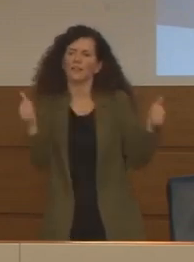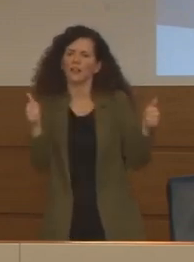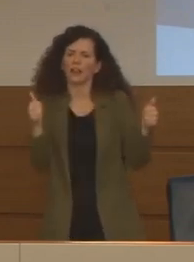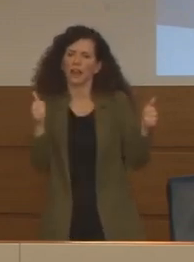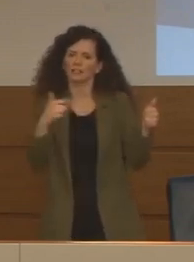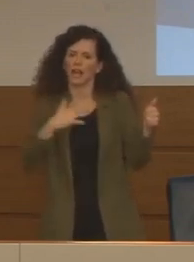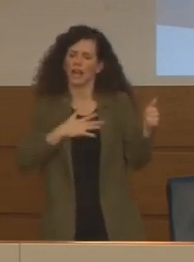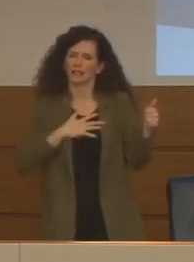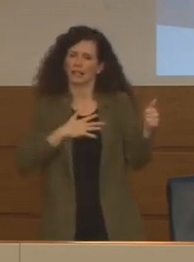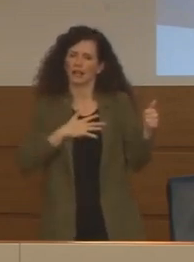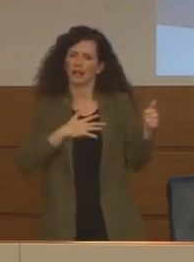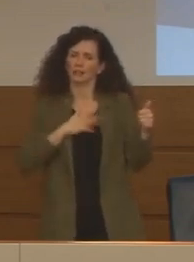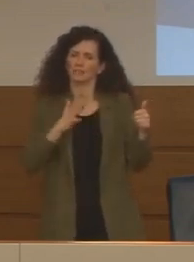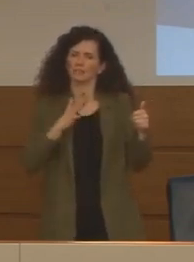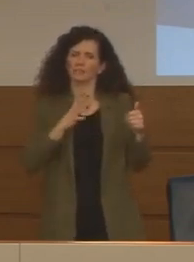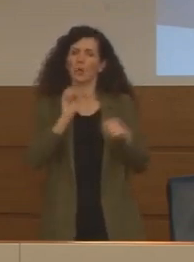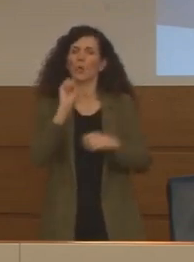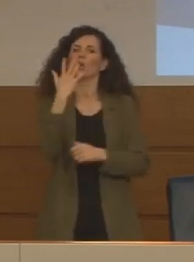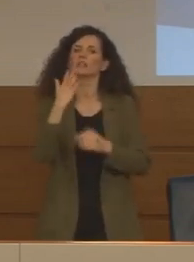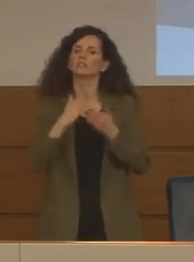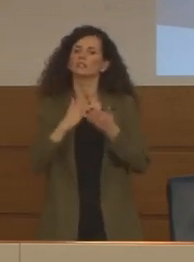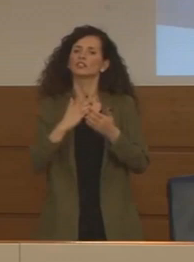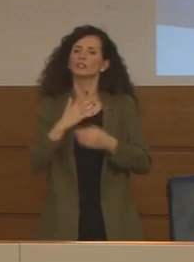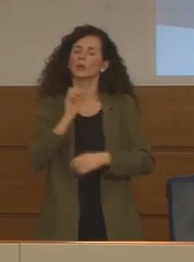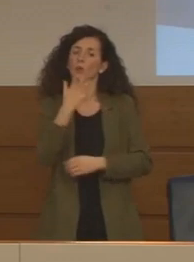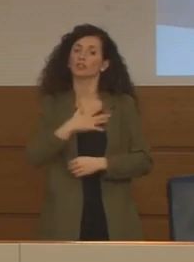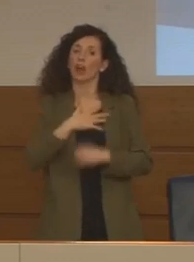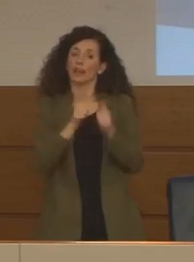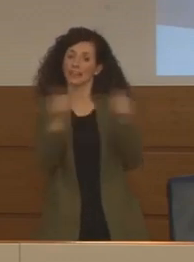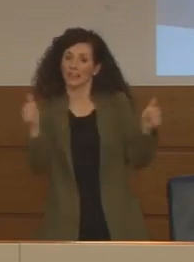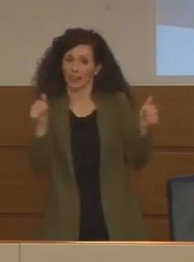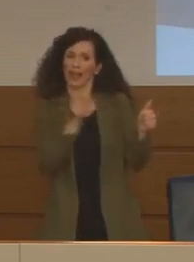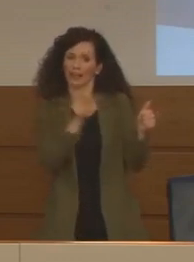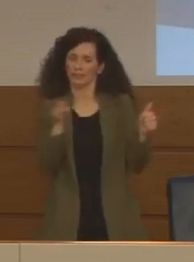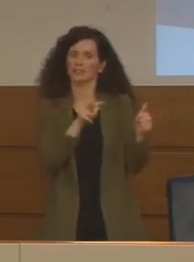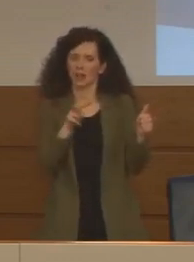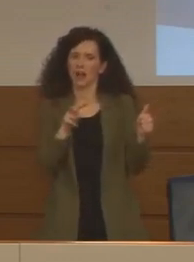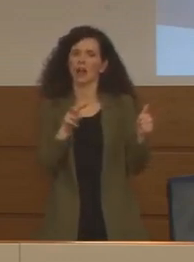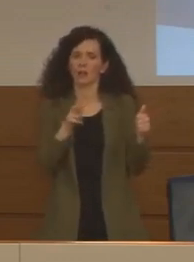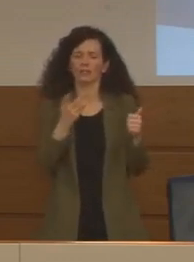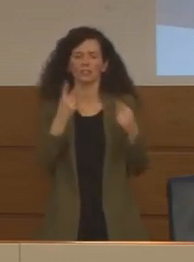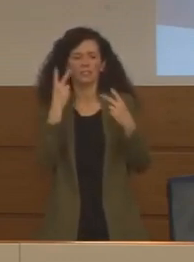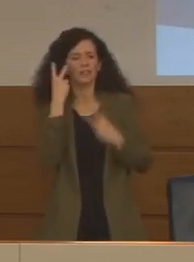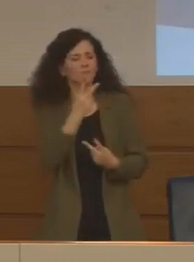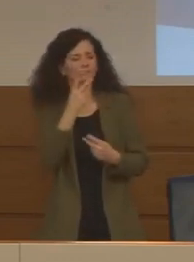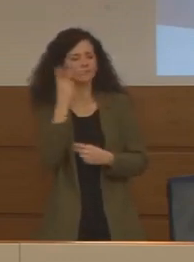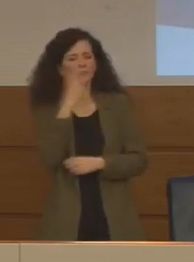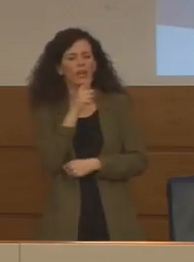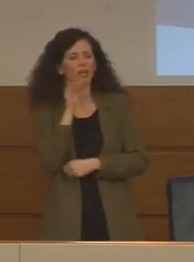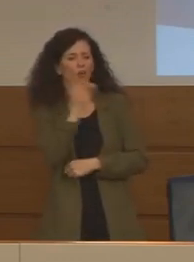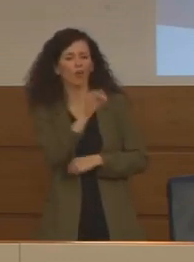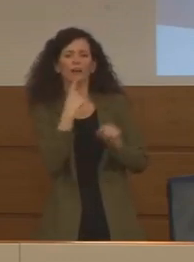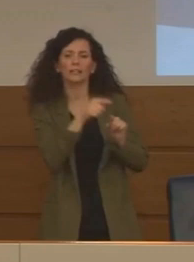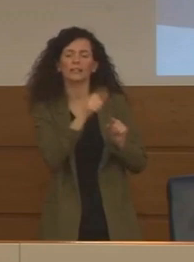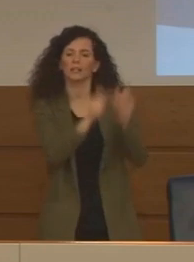sostanzialmente quasi 15 anni di differenza, quindi è una realtà che colpisce soprattutto le persone anziane e i picchi più